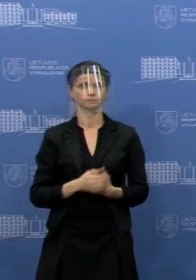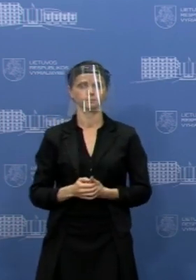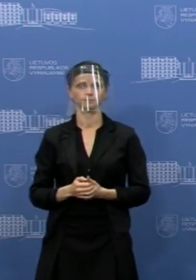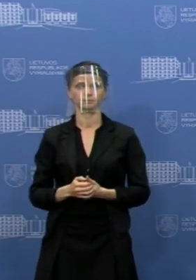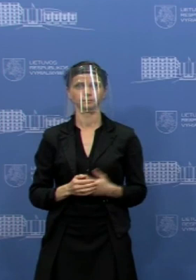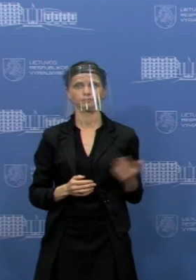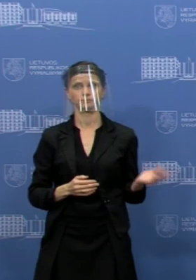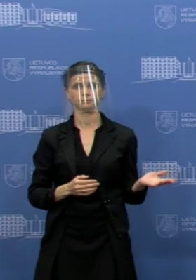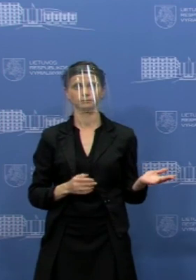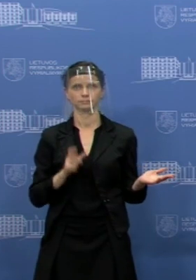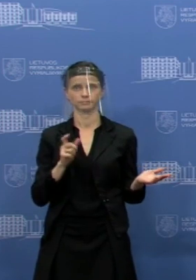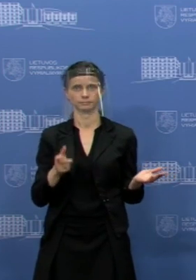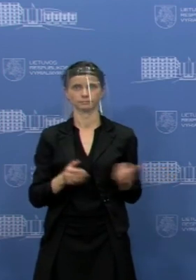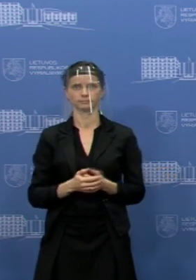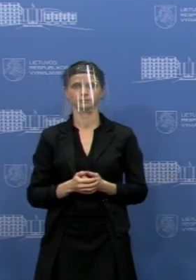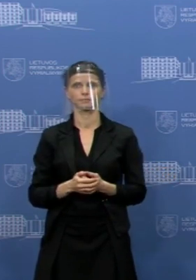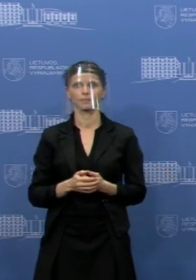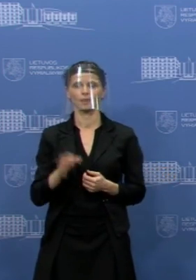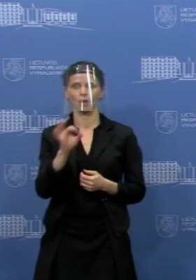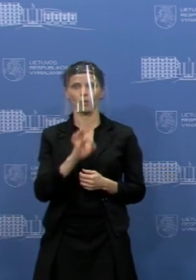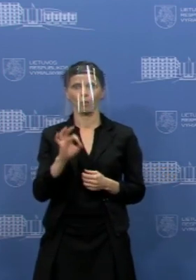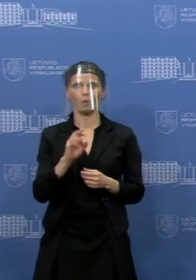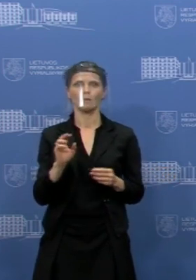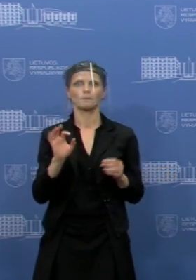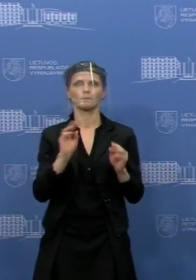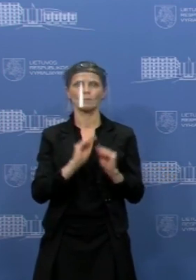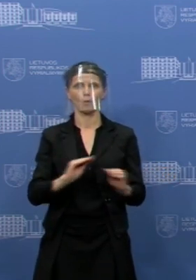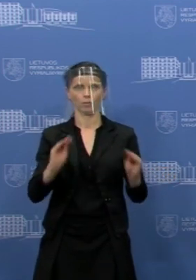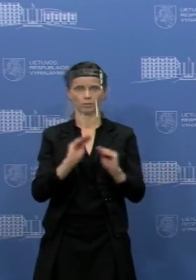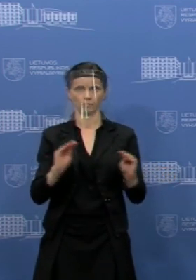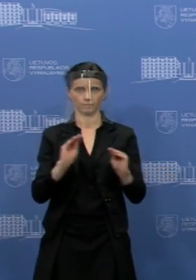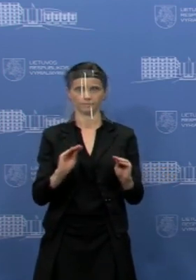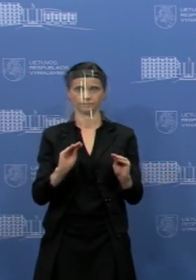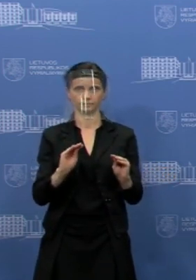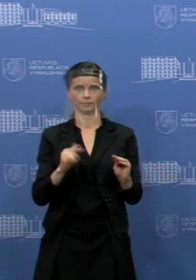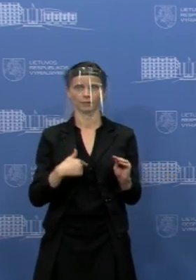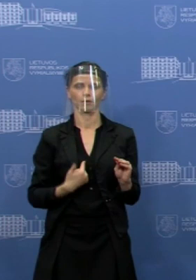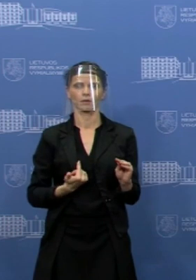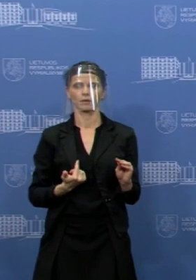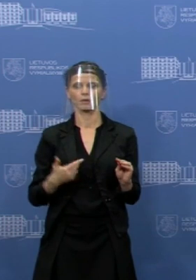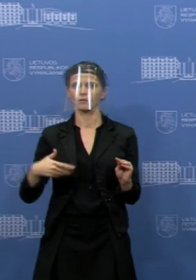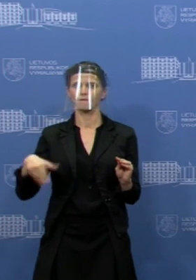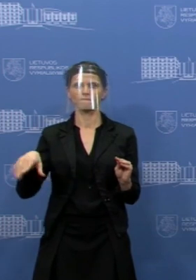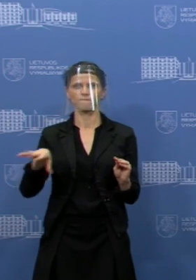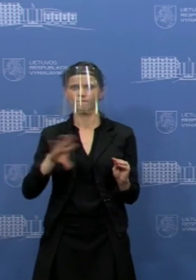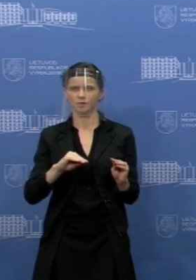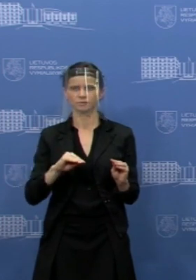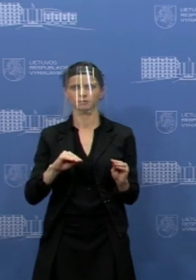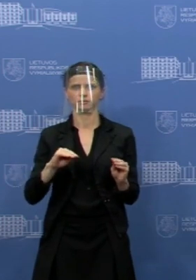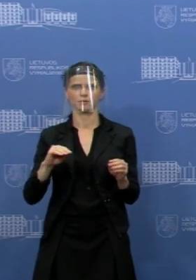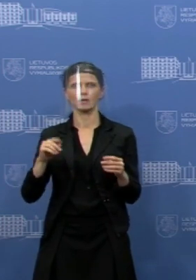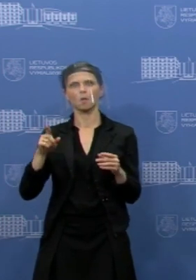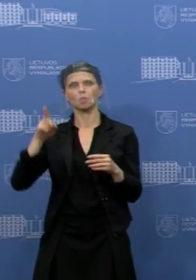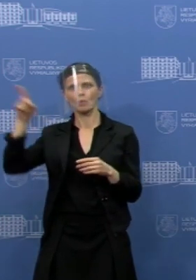Tai pirmiausia, dėl ūgdymo proceso tikrai nėra tokio imperatyvo, kad visiškai jis turėtų persikelti